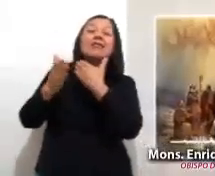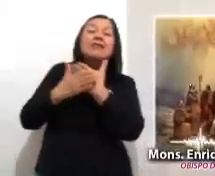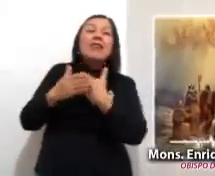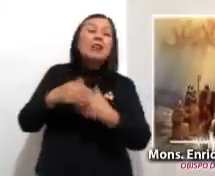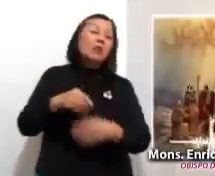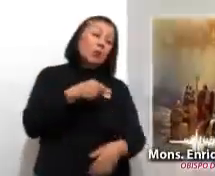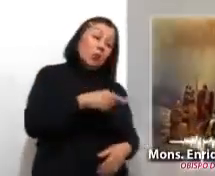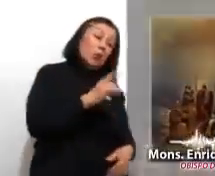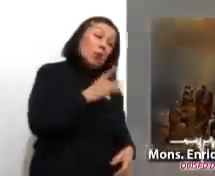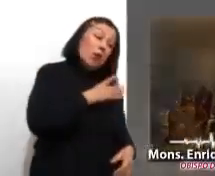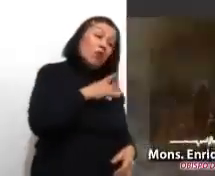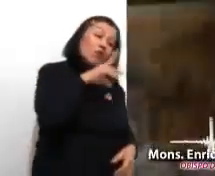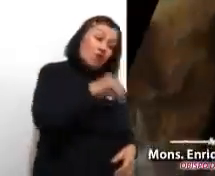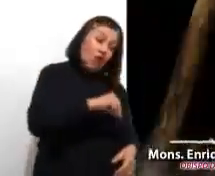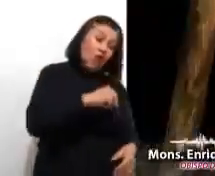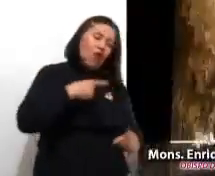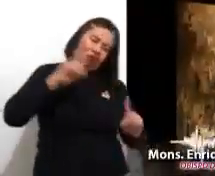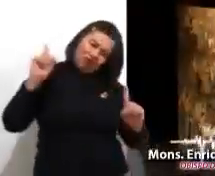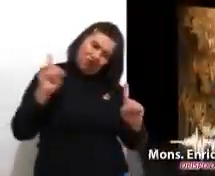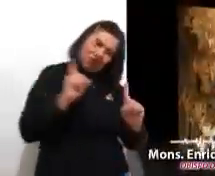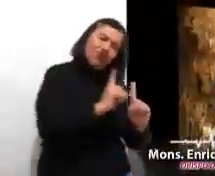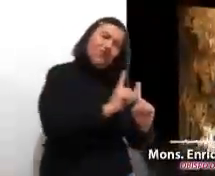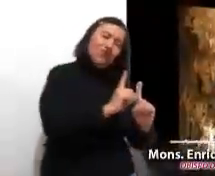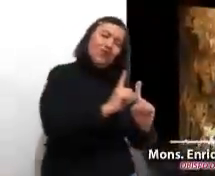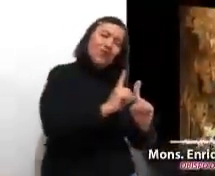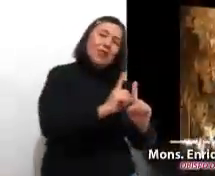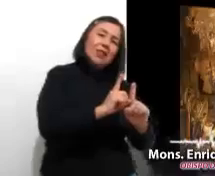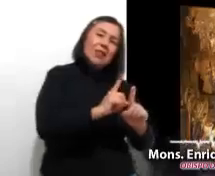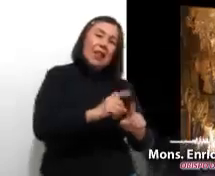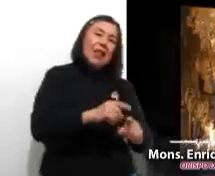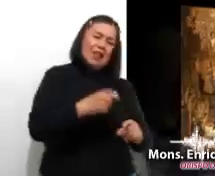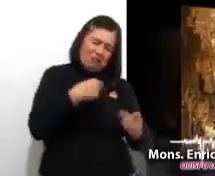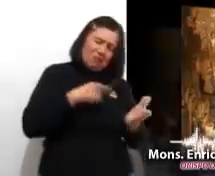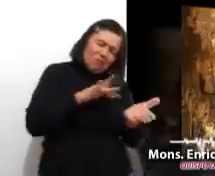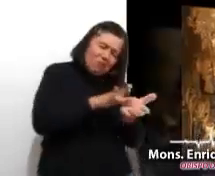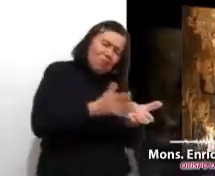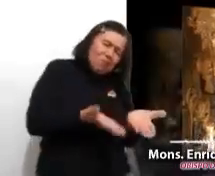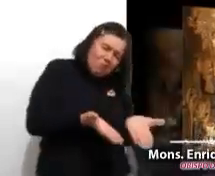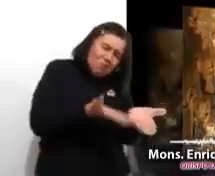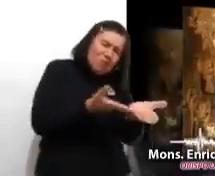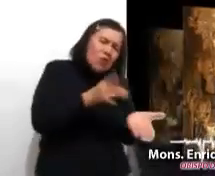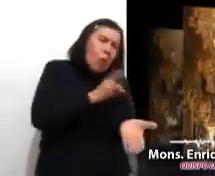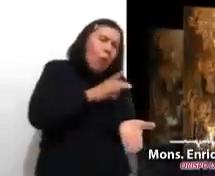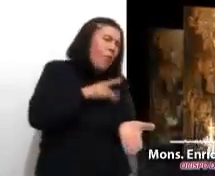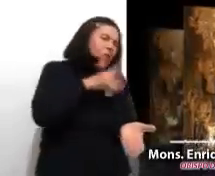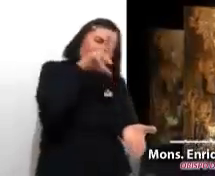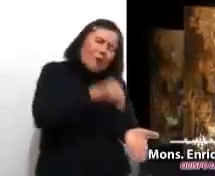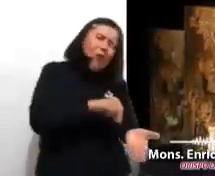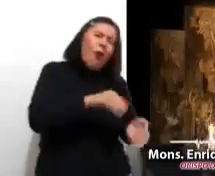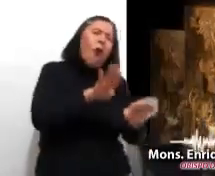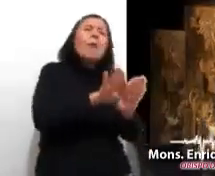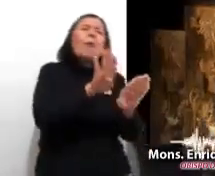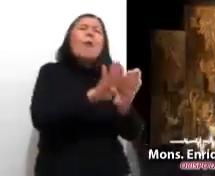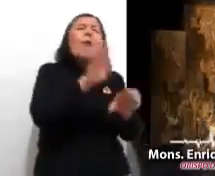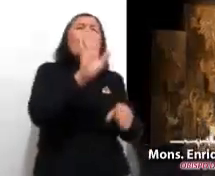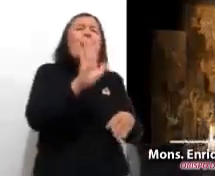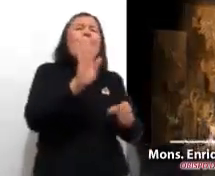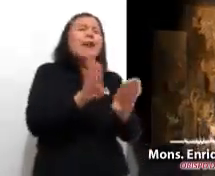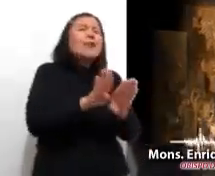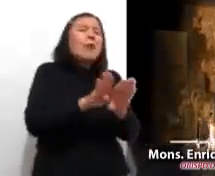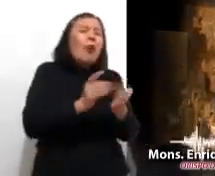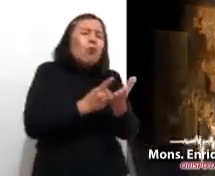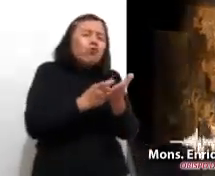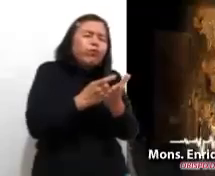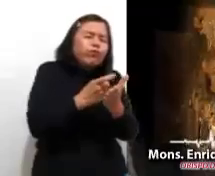No temas, que yo estoy contigo, te sostengo. No temas, gusanito de Jacob,